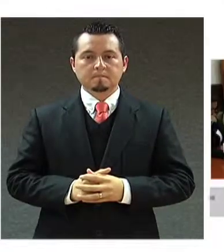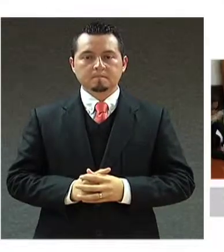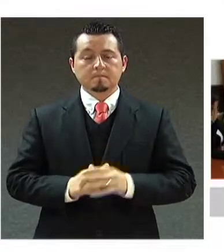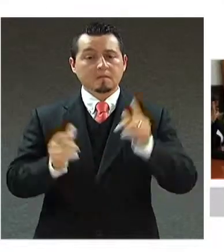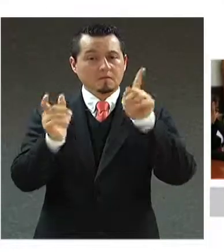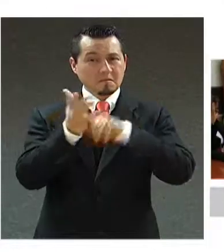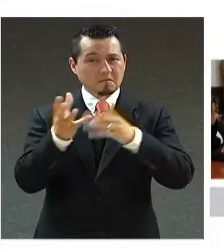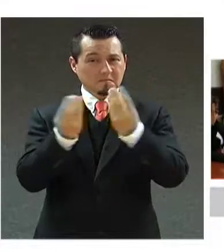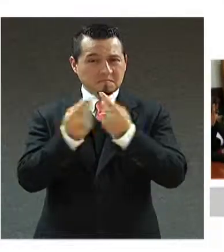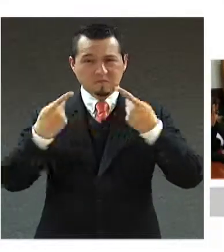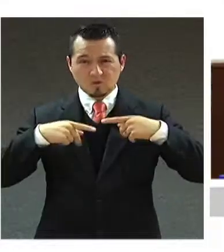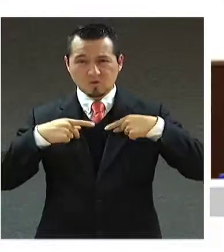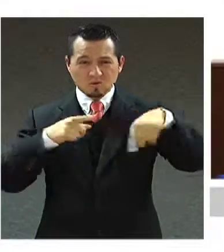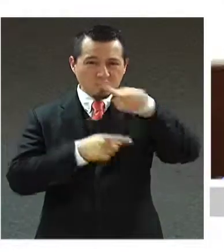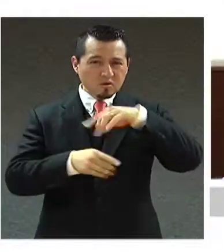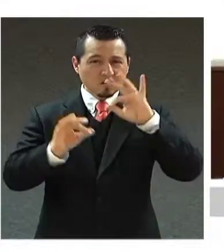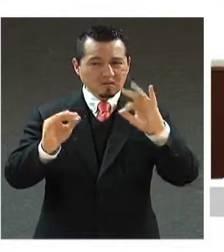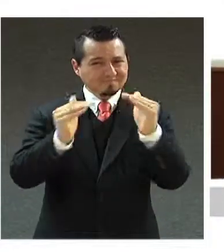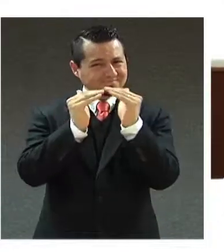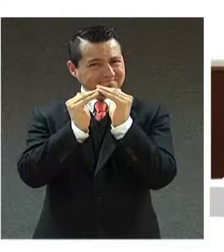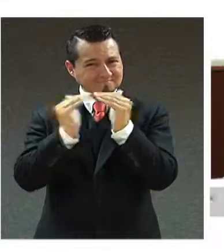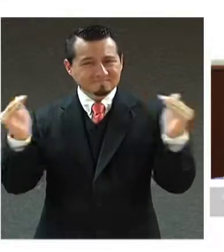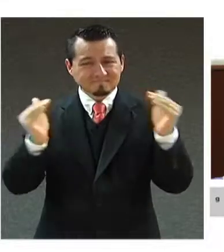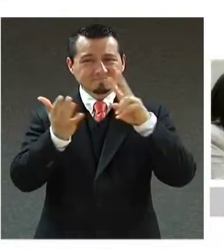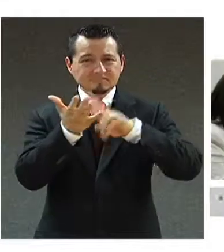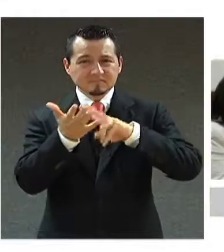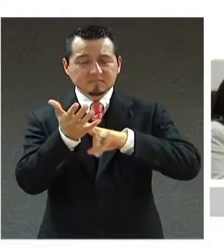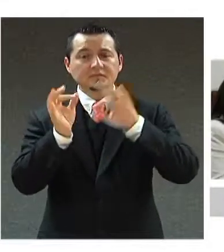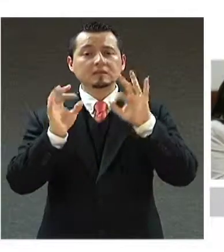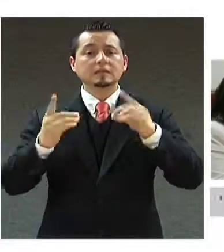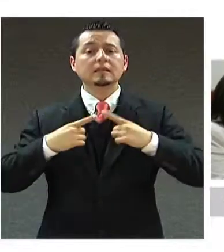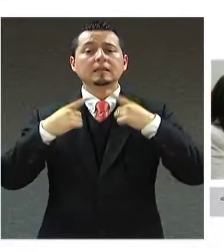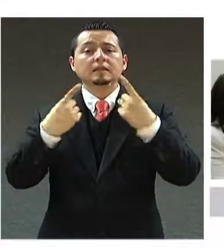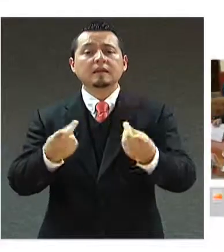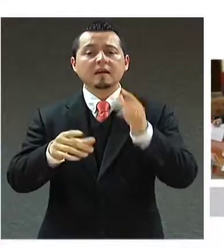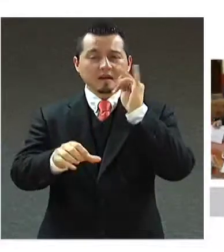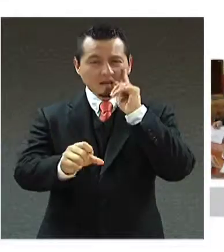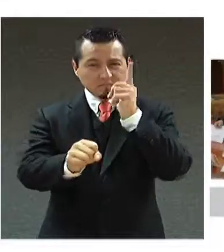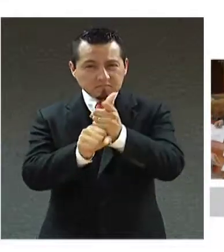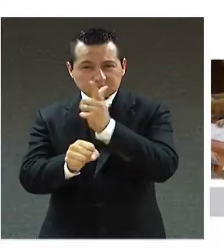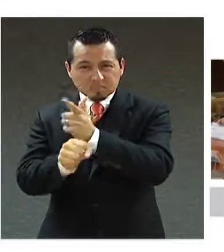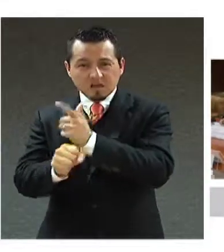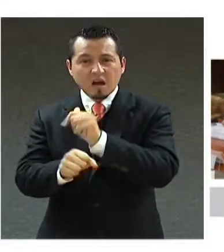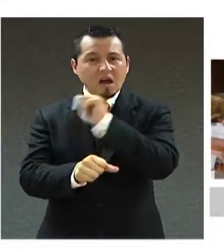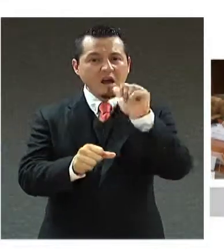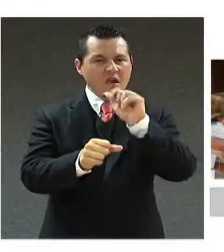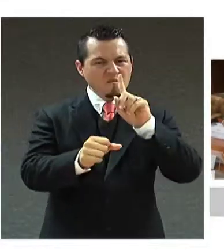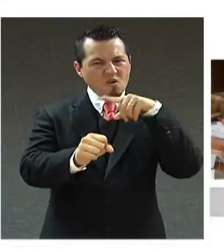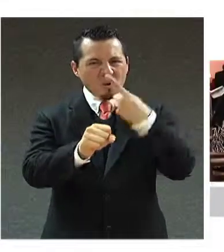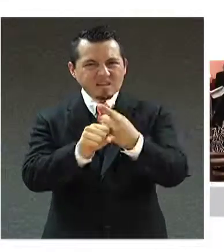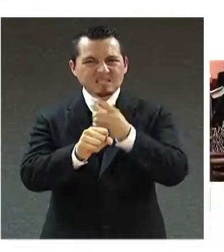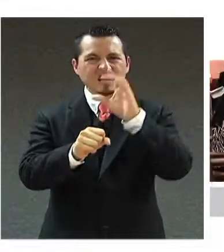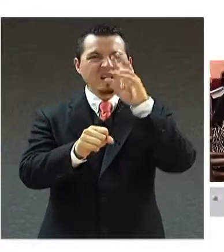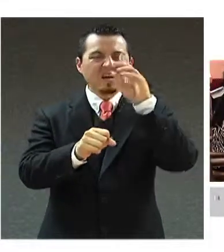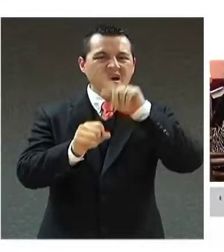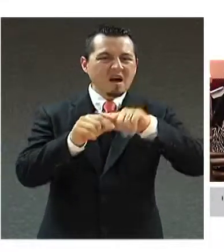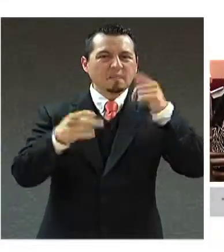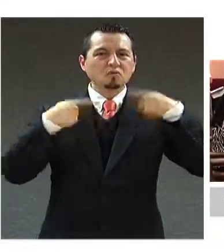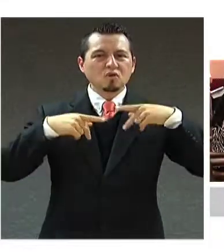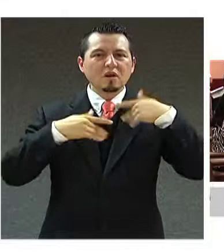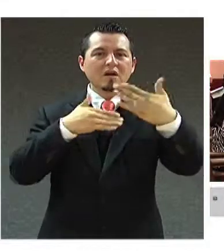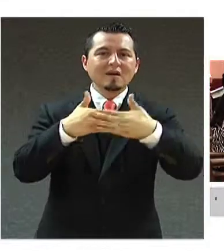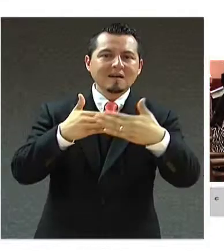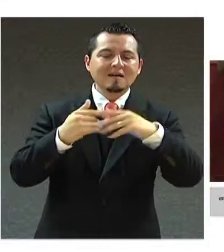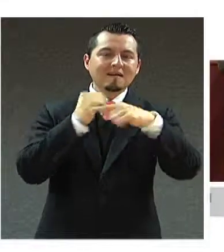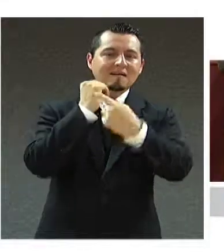En comisiones legislativas, Equidad de Género aprobó una reforma para sancionar las conductas identificadas como violencia obstétrica. Desarrollo Humano